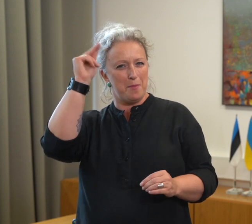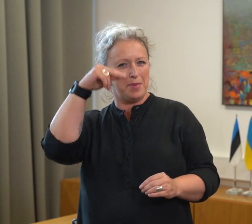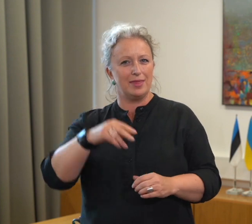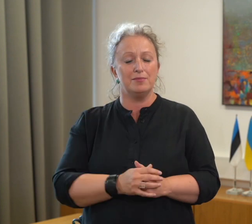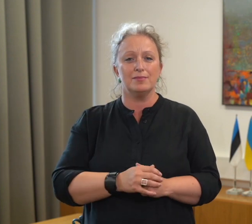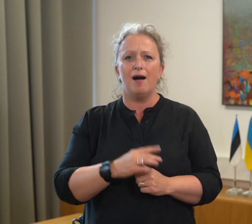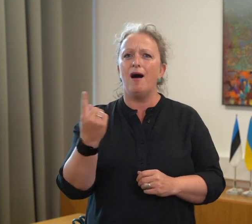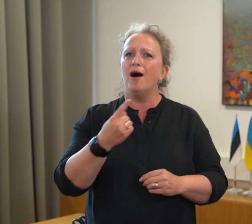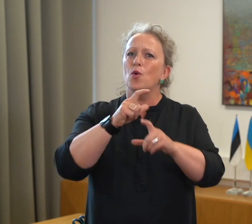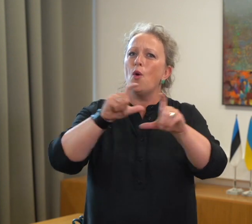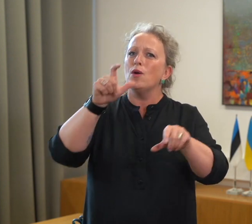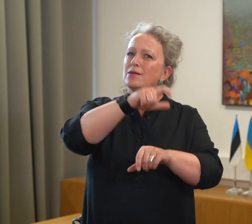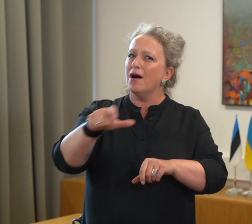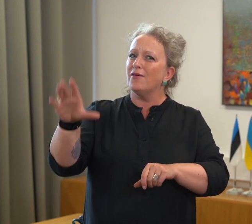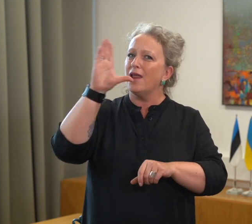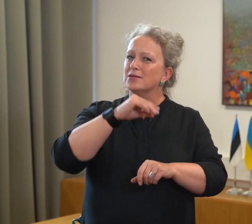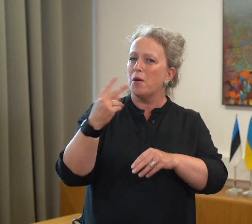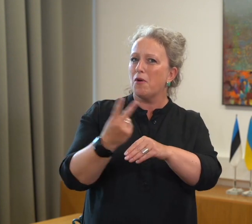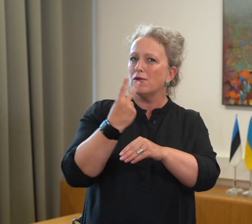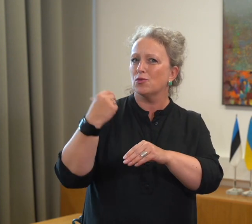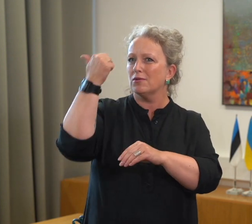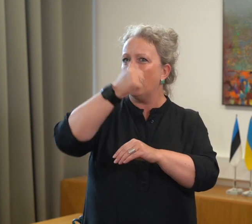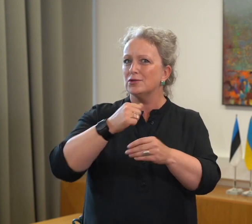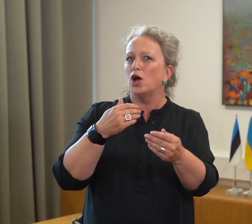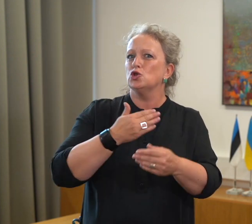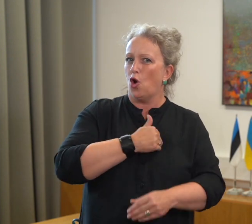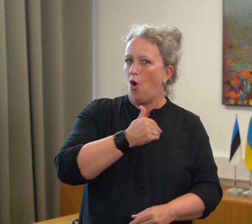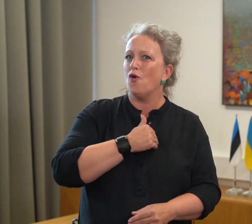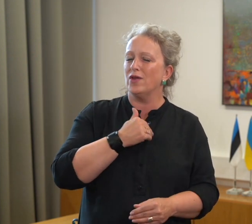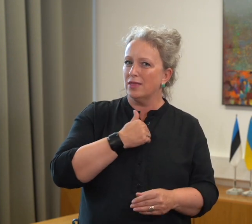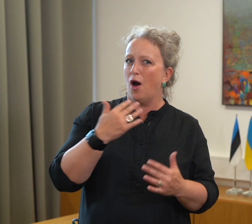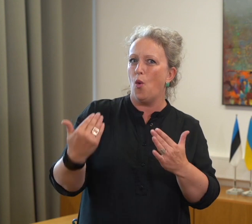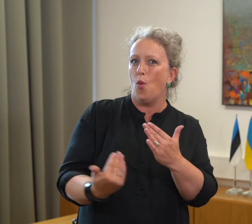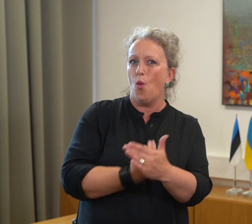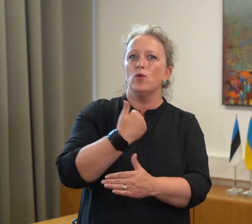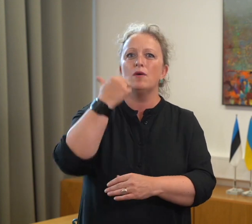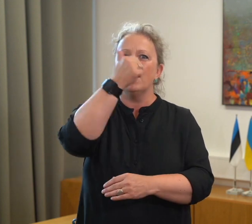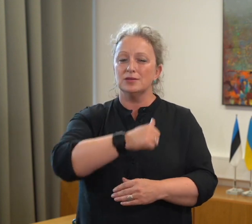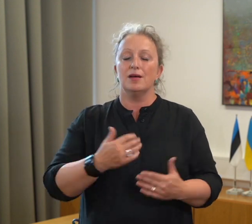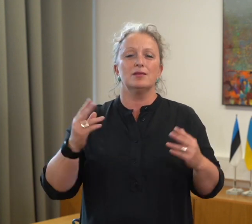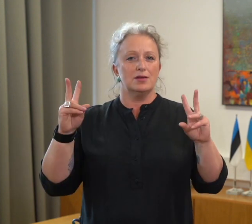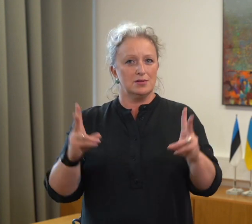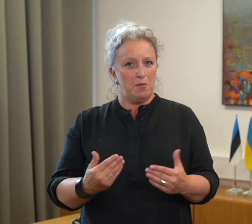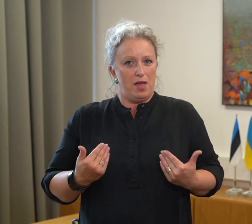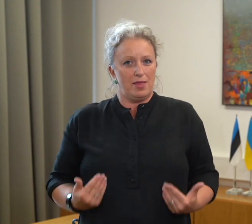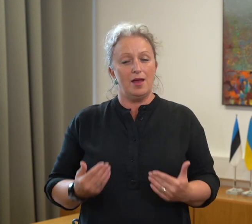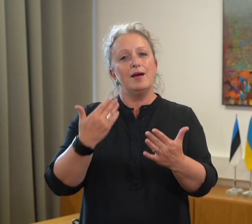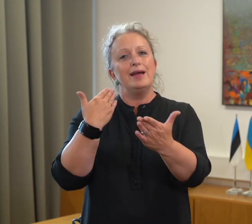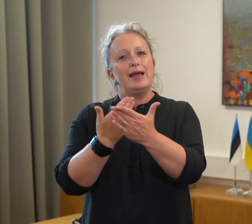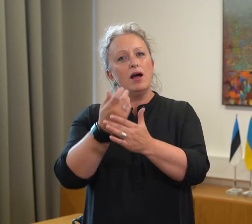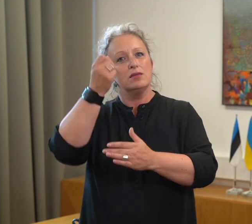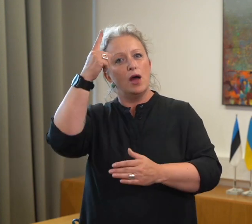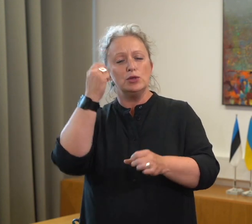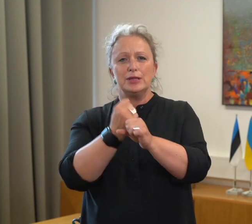koolirahvale saab soovida headut aastat kaks korda aastas. Teen seda täna minagi. Head tarkuse ja tegude rohket